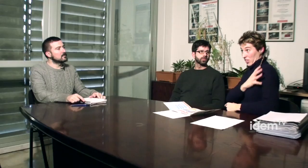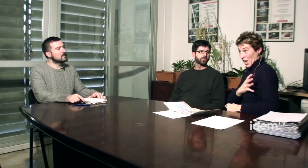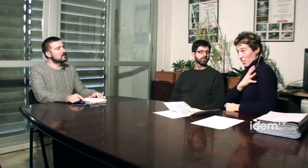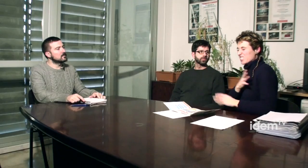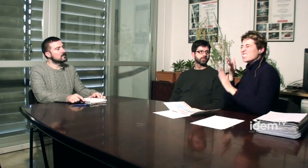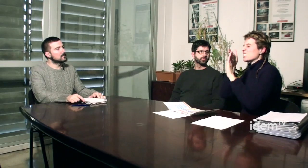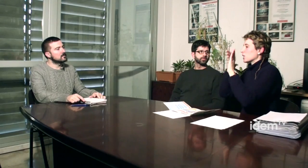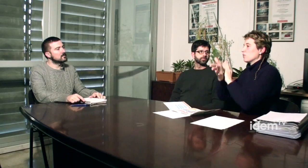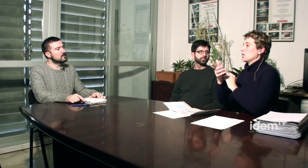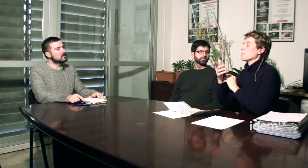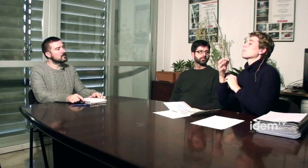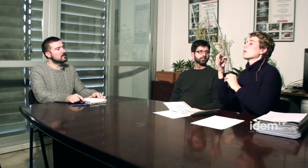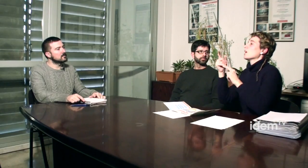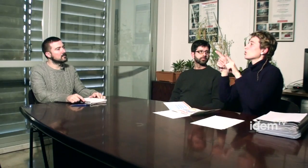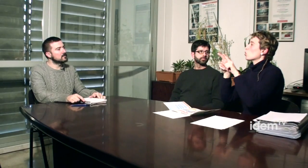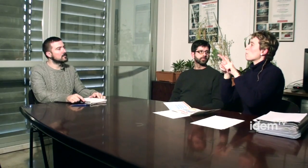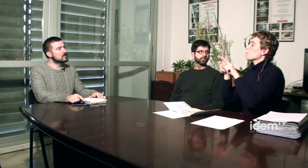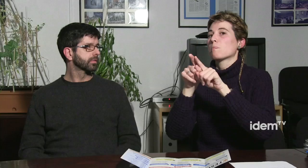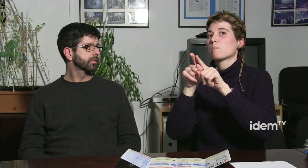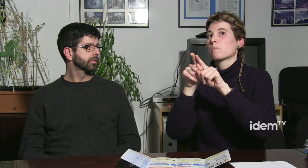l'LGTB